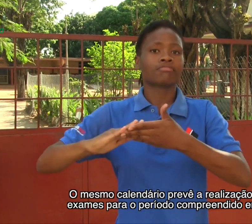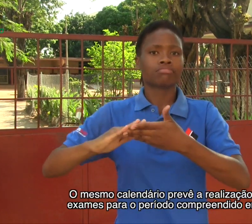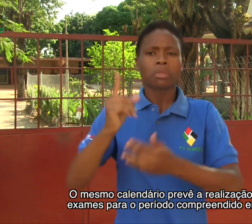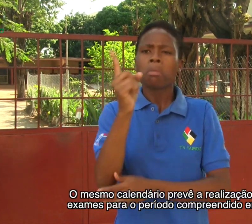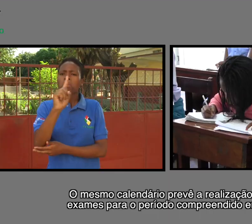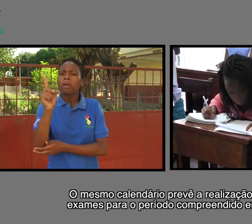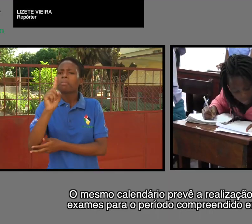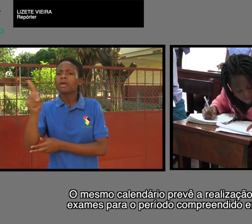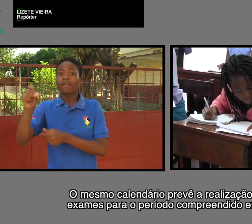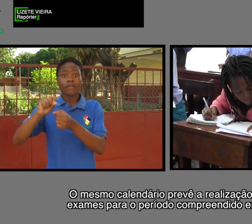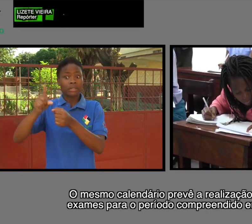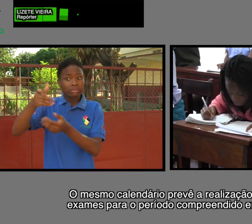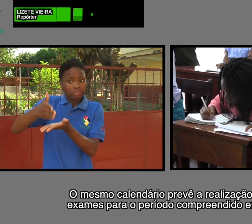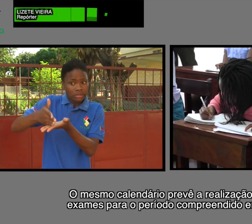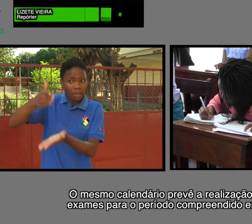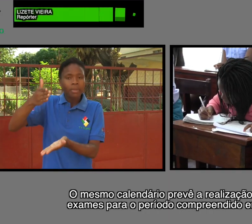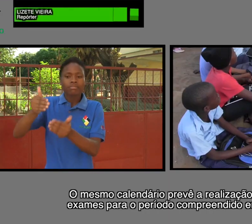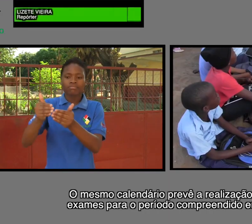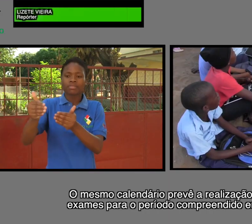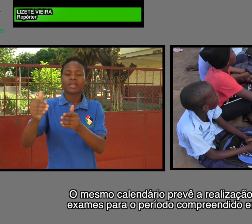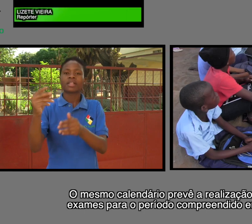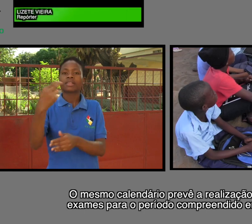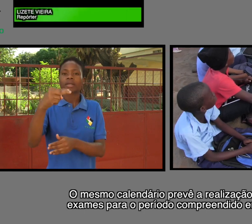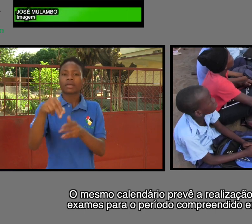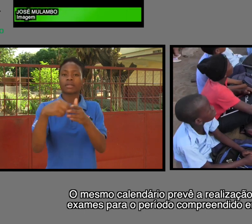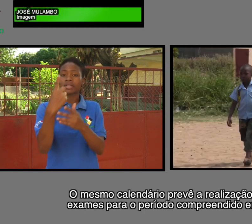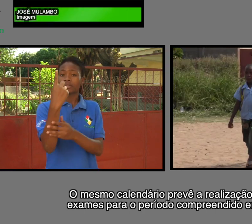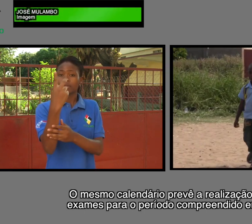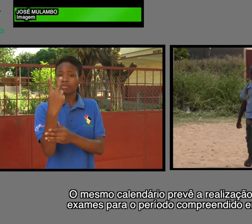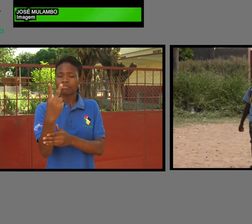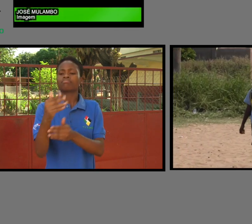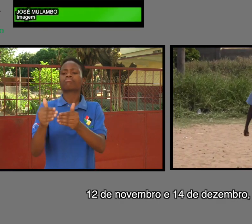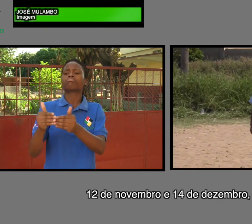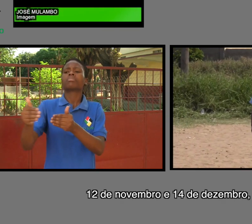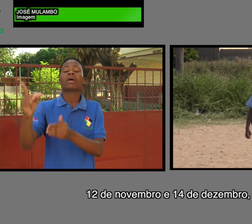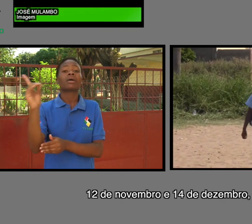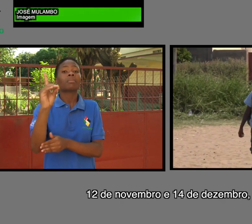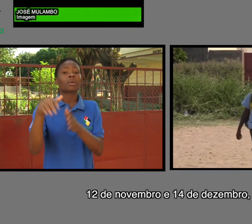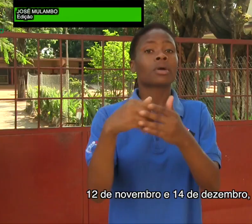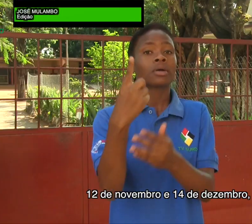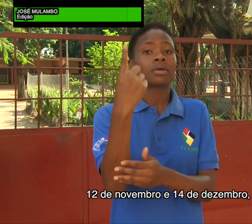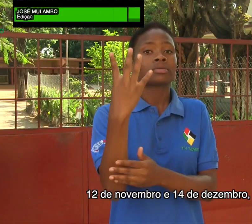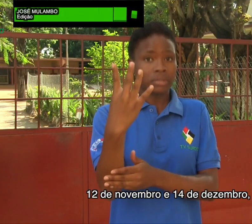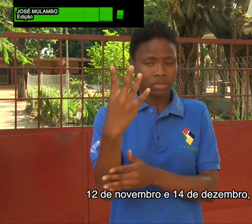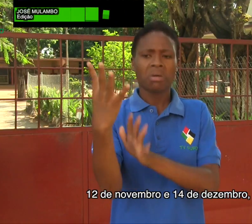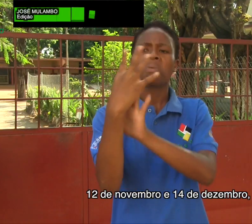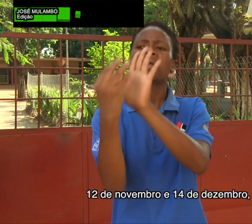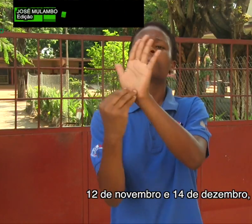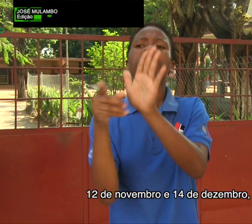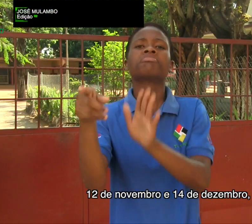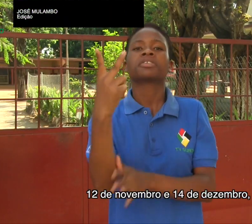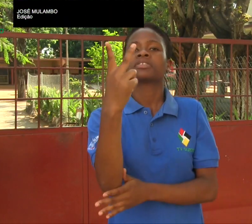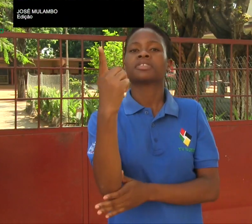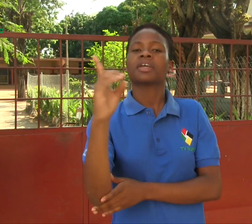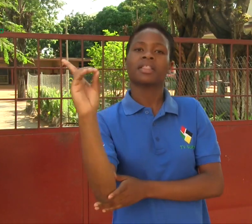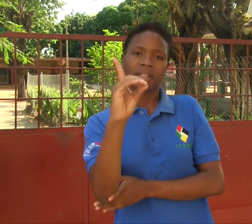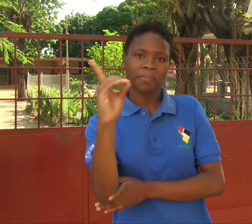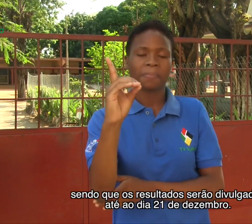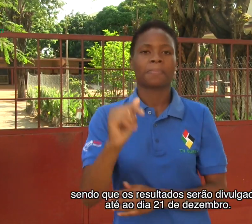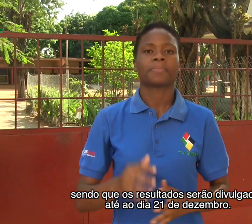prevê a realização de exames para o período compreendido entre 12 de novembro e 14 de dezembro, sendo que os